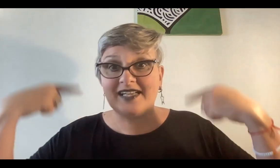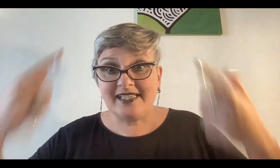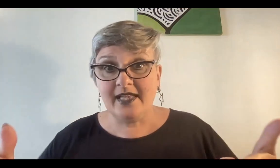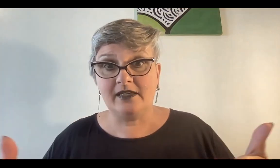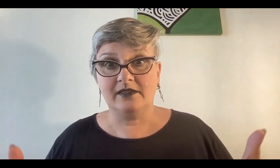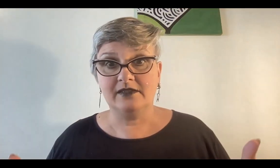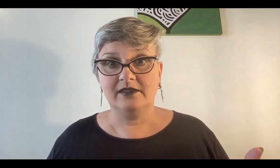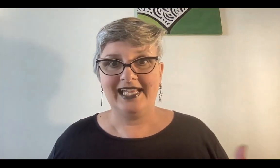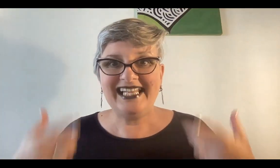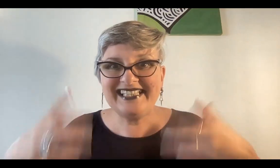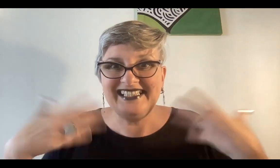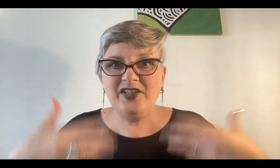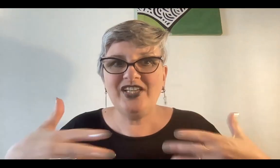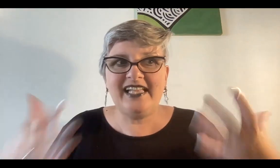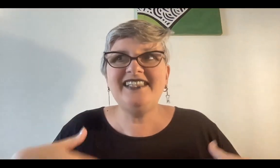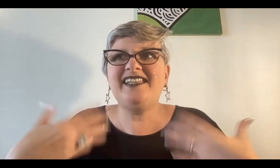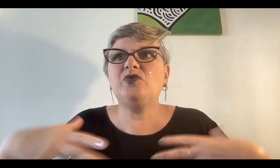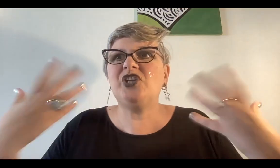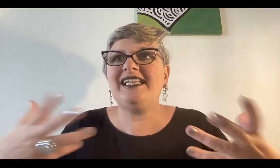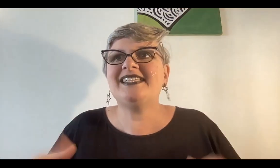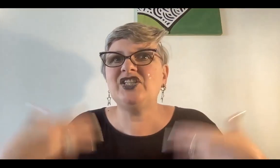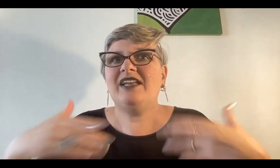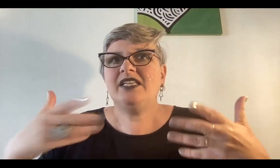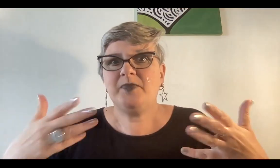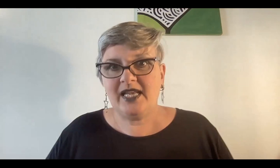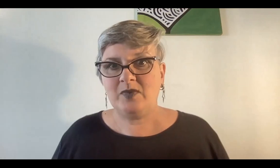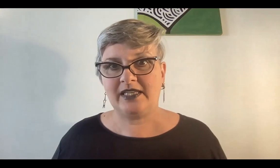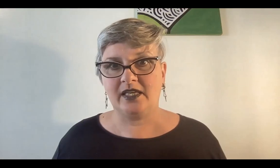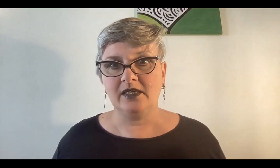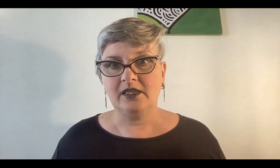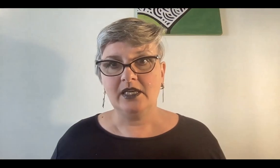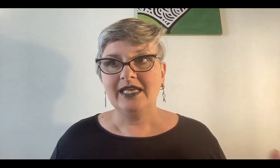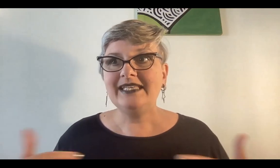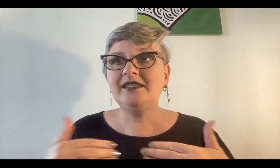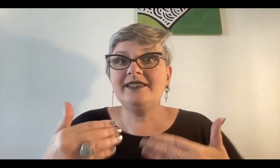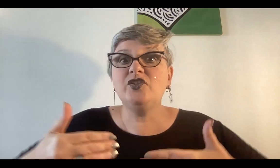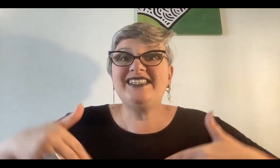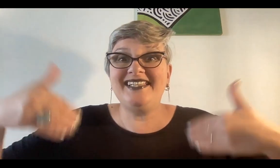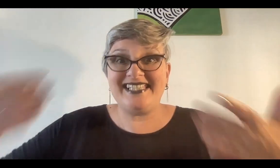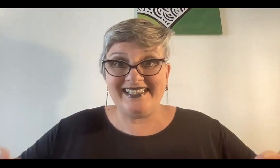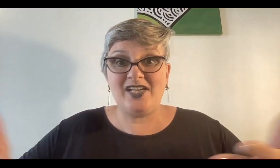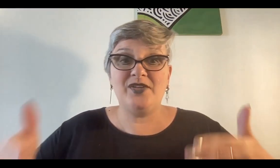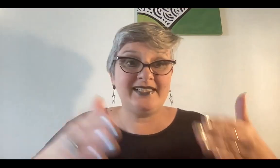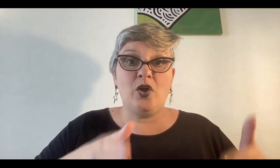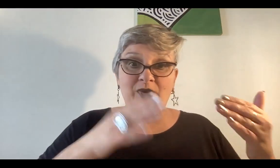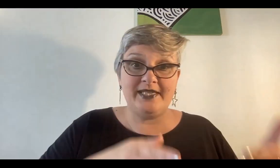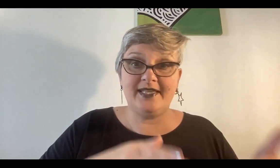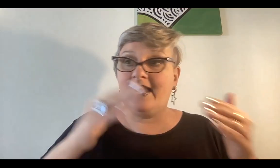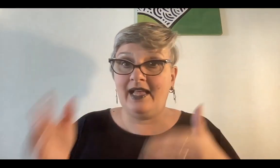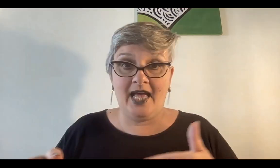trascender. Le están dando, están institucionalizando la vida después de la muerte. Y están diciendo, es iniciático, y así como inicias cada